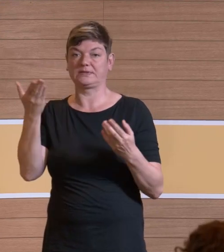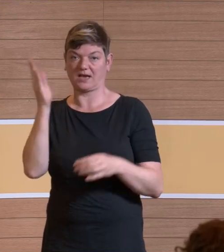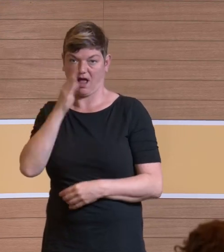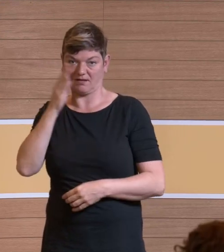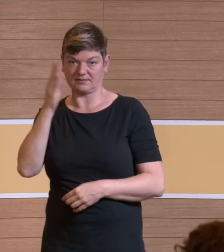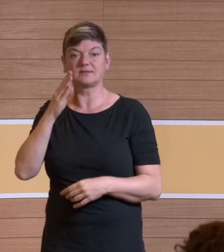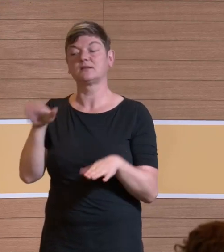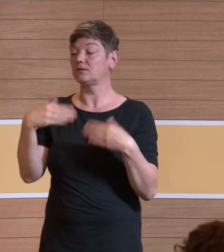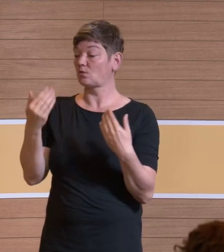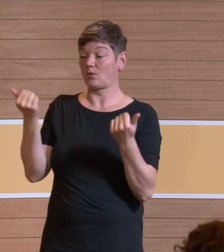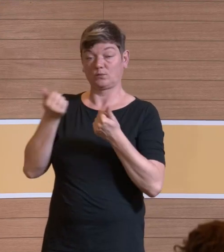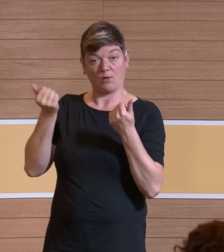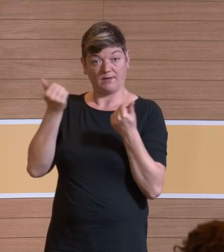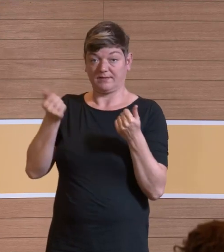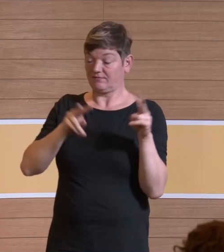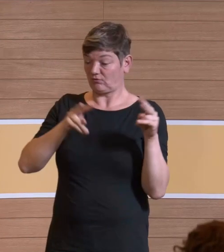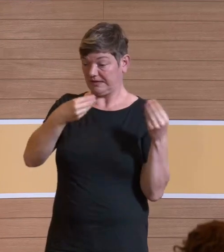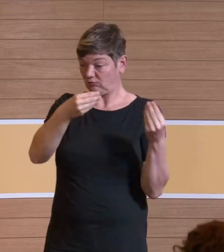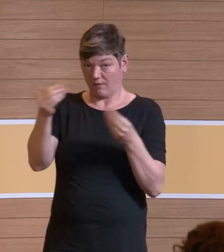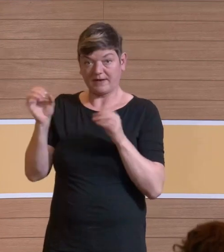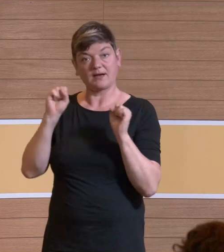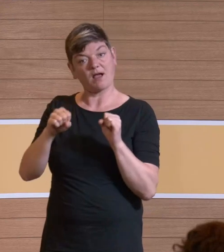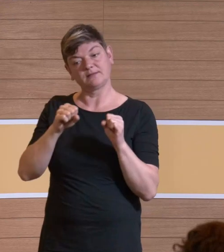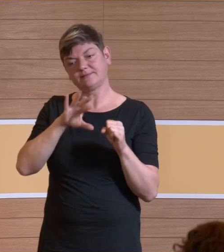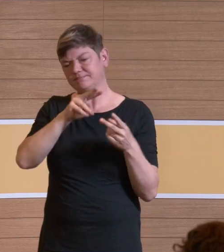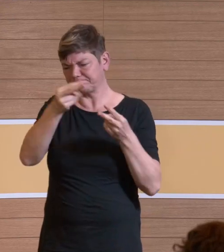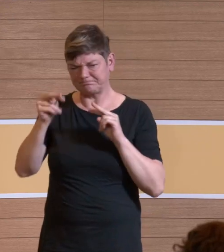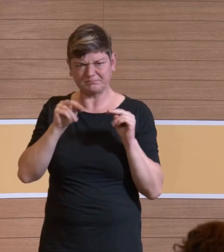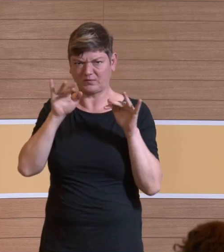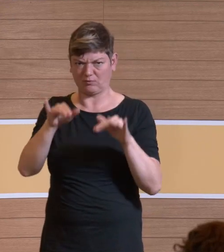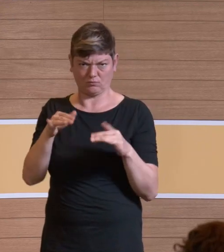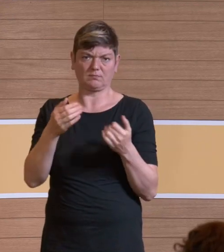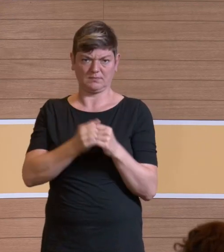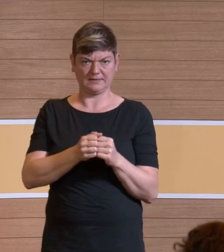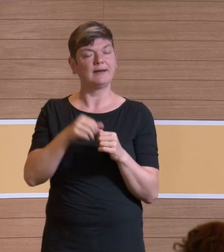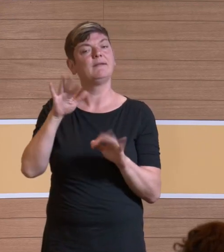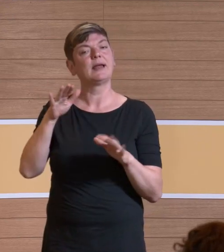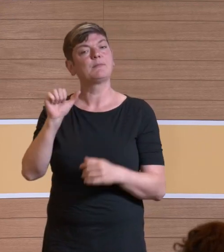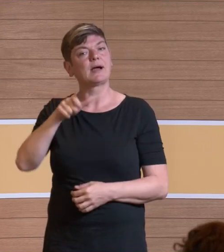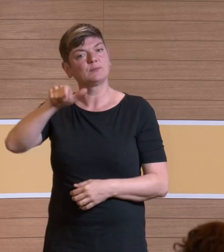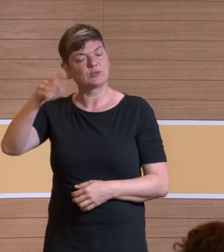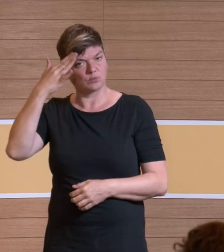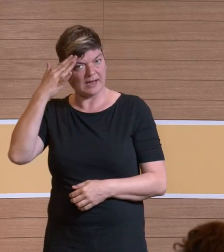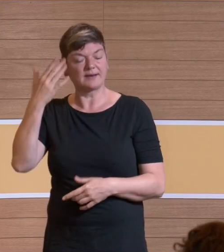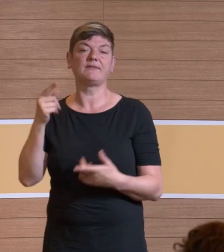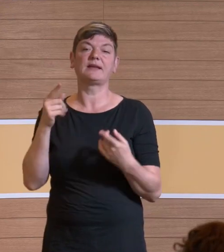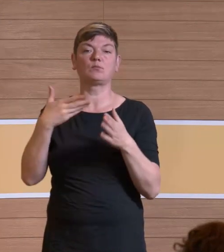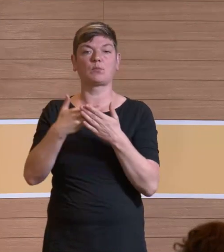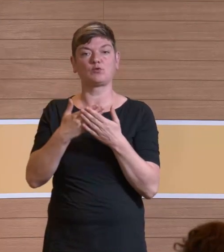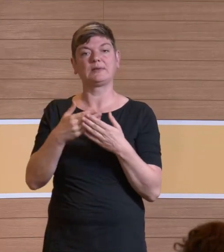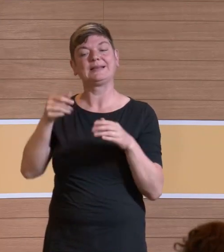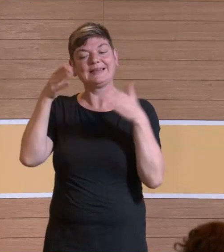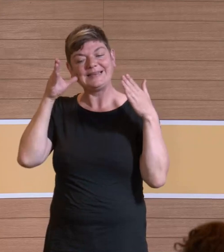tolle Substanzen, die sehr vielseitig einsetzbar sind. Die meisten von Ihnen kennen im Zusammenhang mit Sedierung auf der